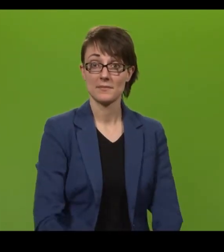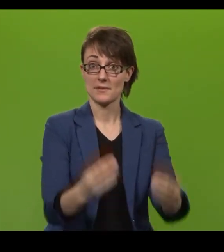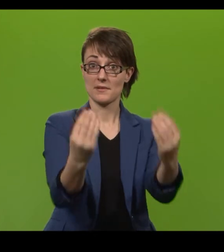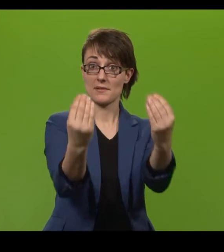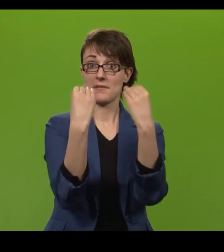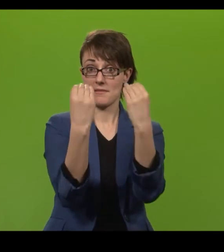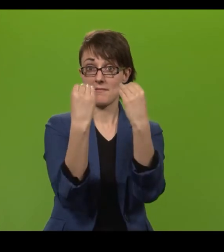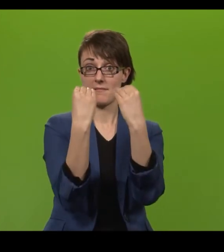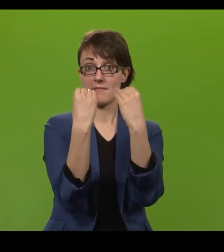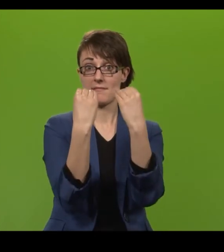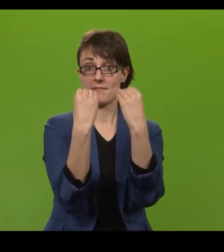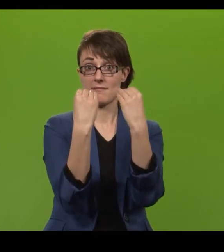Þú kennir mér.